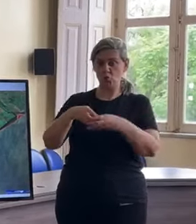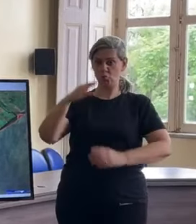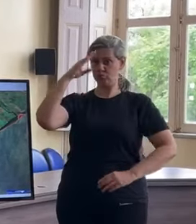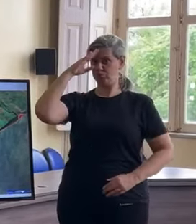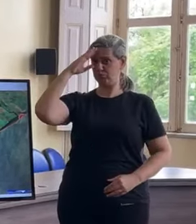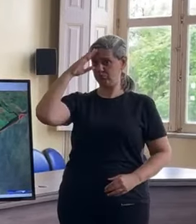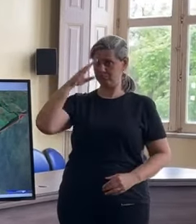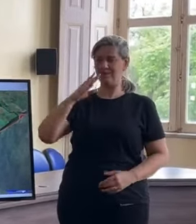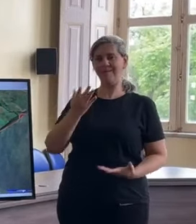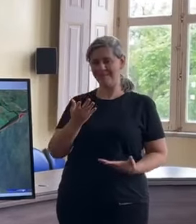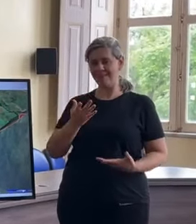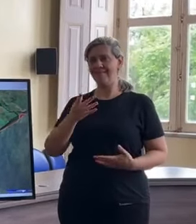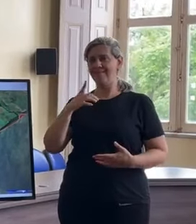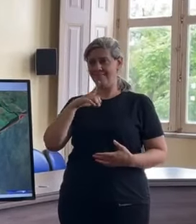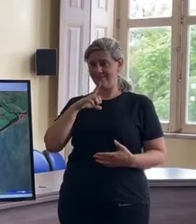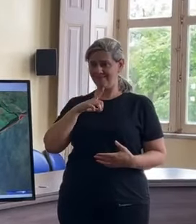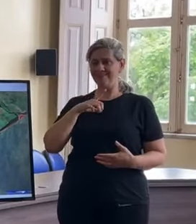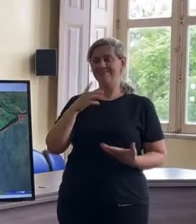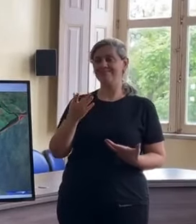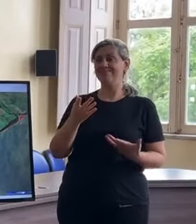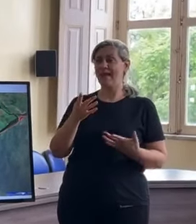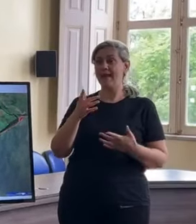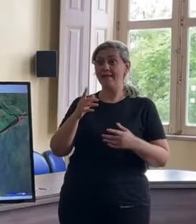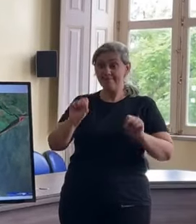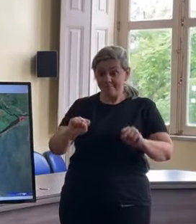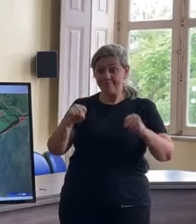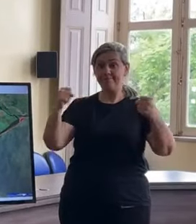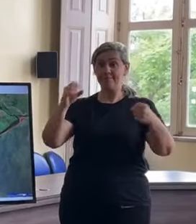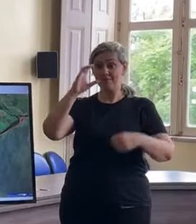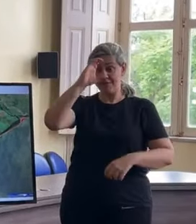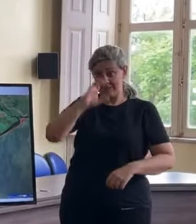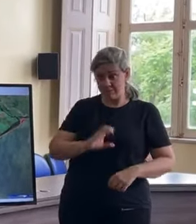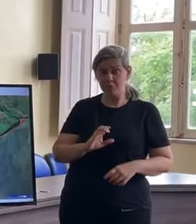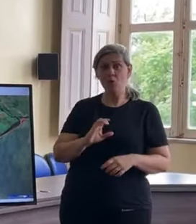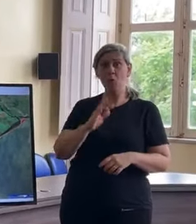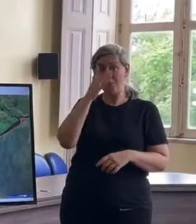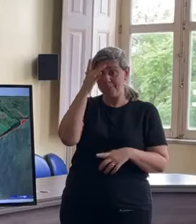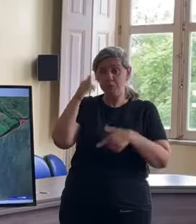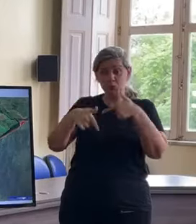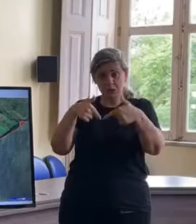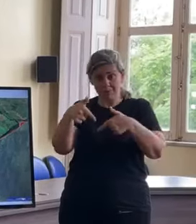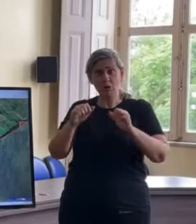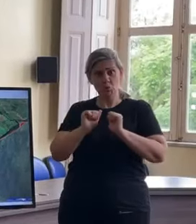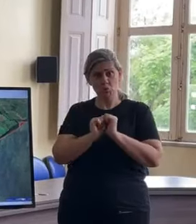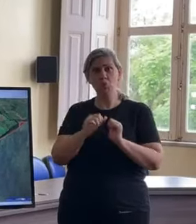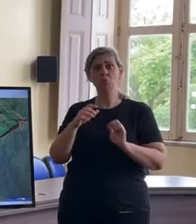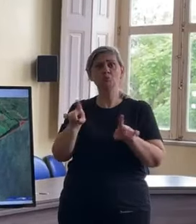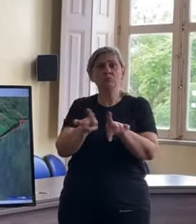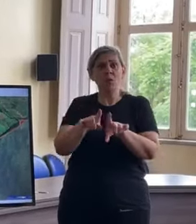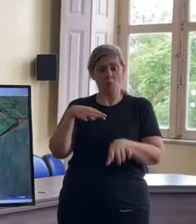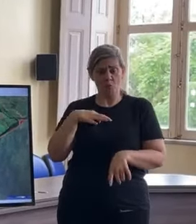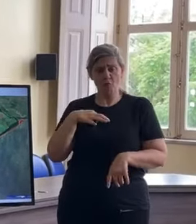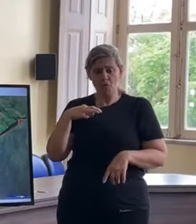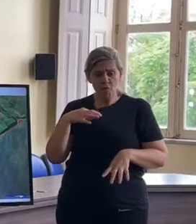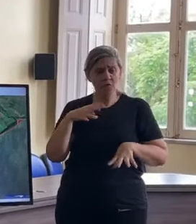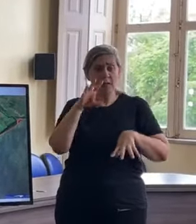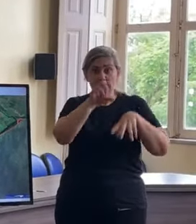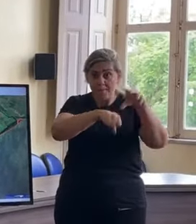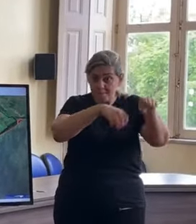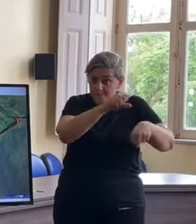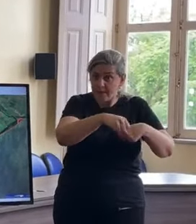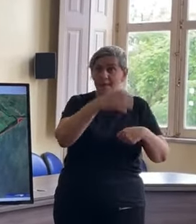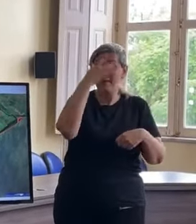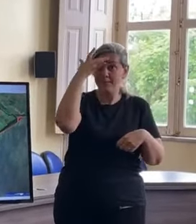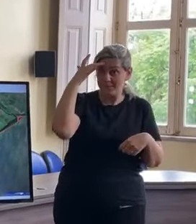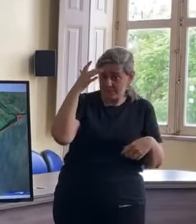os da Defesa Civil e alguns parceiros nossos, apoiadores, colaboradores, voluntários, que vão estar ajudando a levar as pessoas